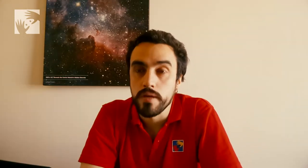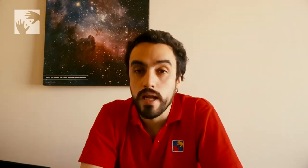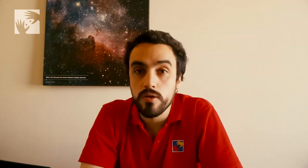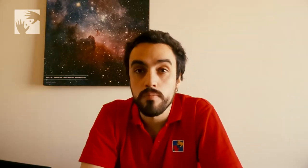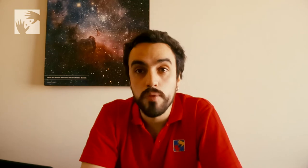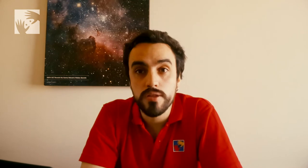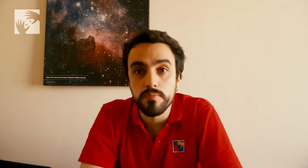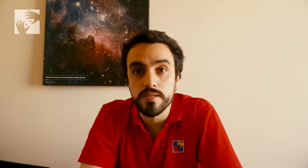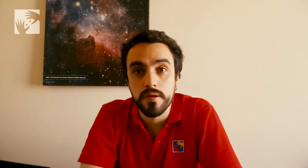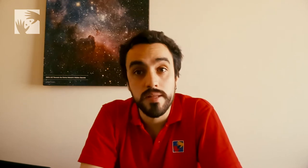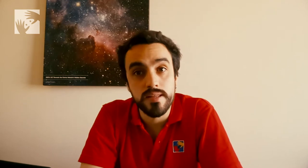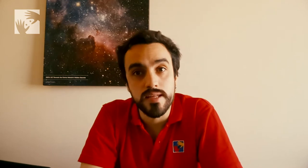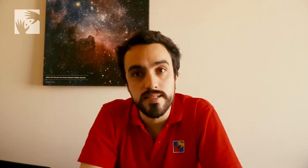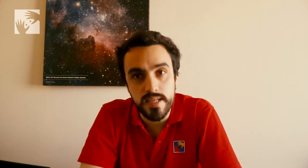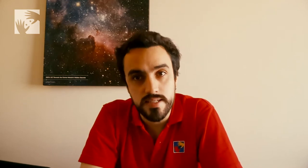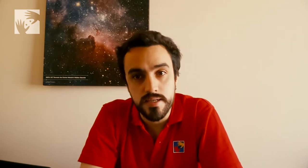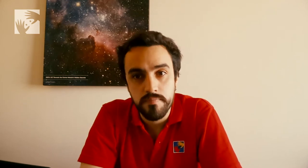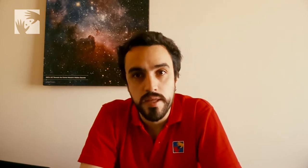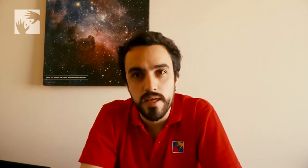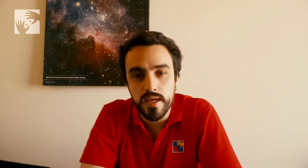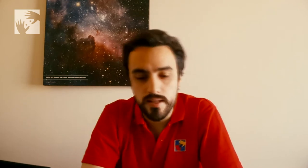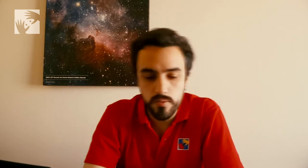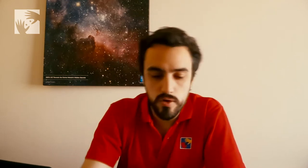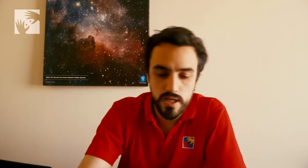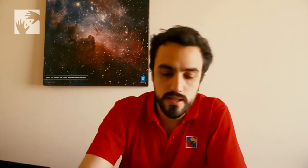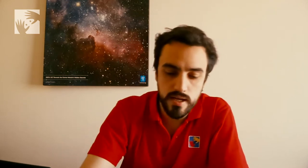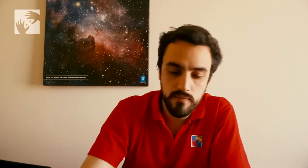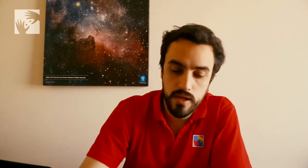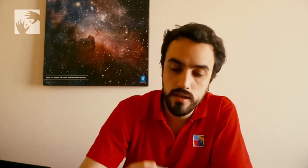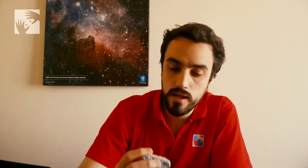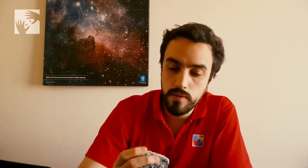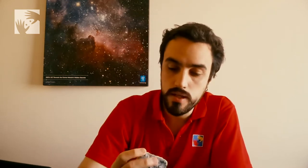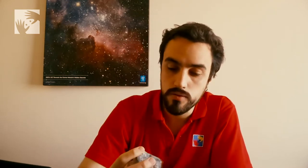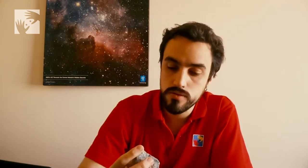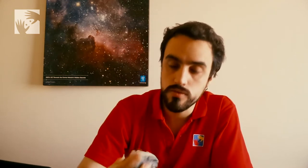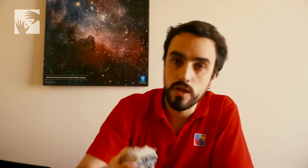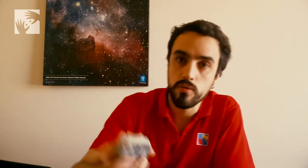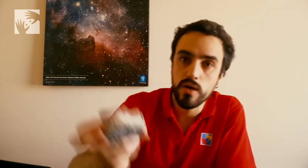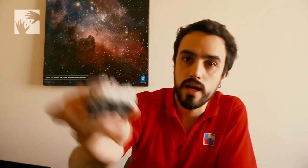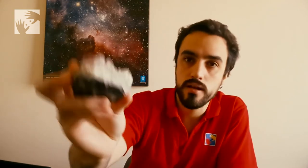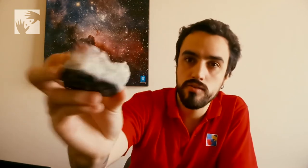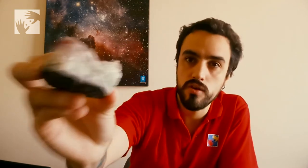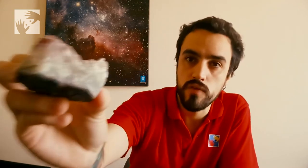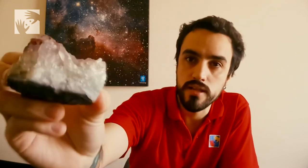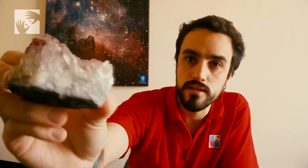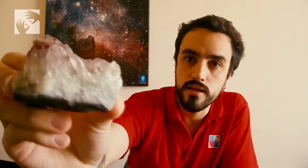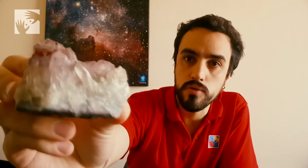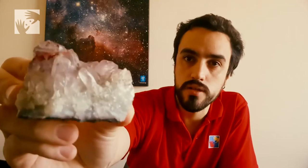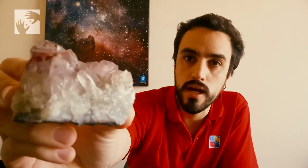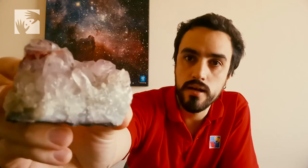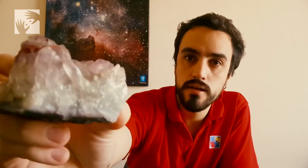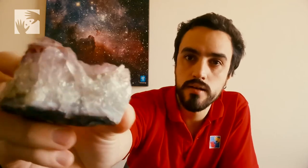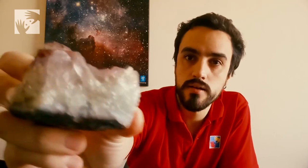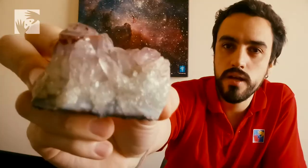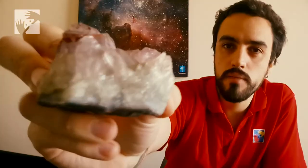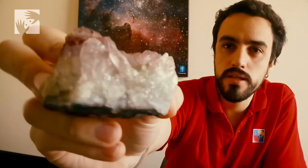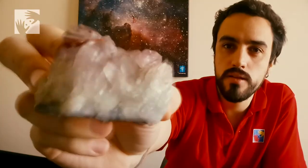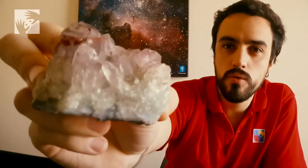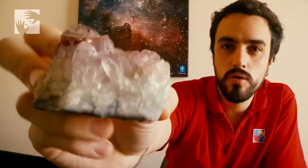mineral compuesto principalmente de sílice y tiene unos cristales bien llamativos. Yo tengo uno acá y se los voy a intentar mostrar. Generalmente tiene un color